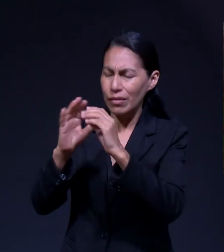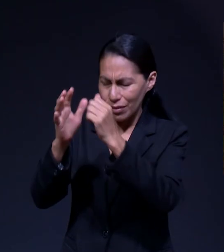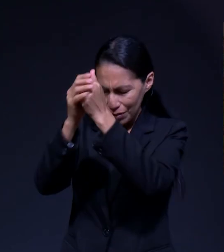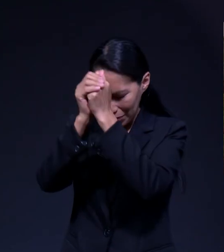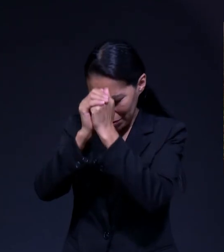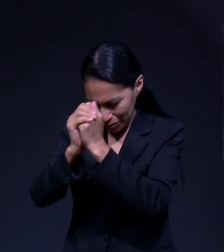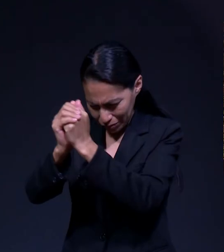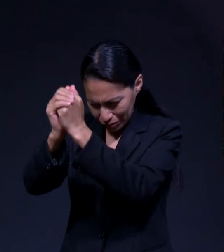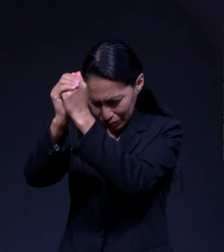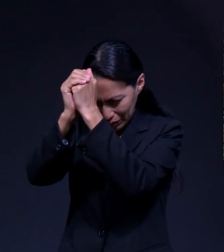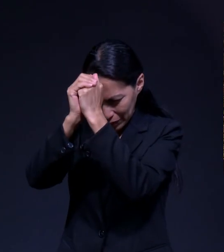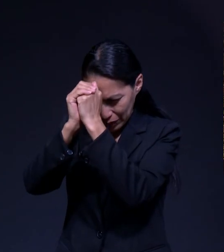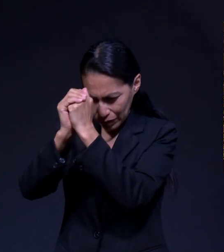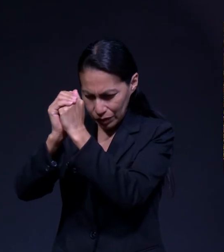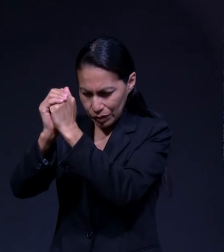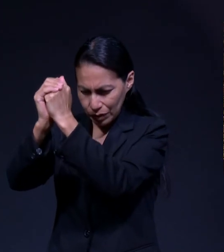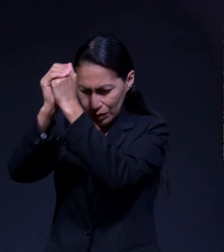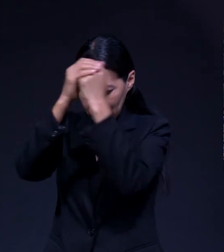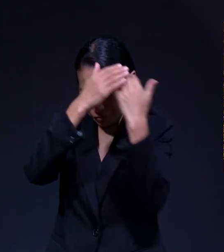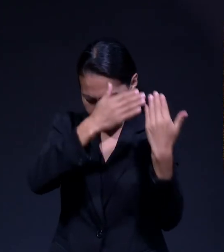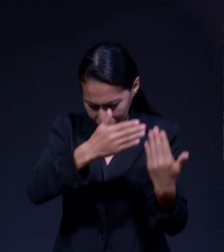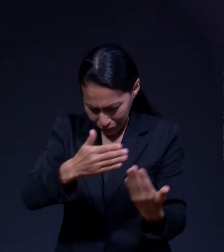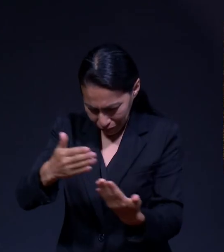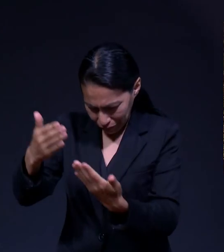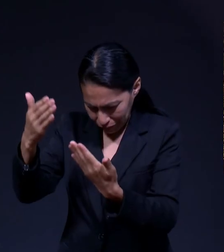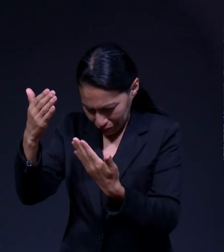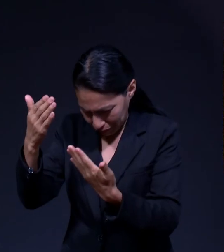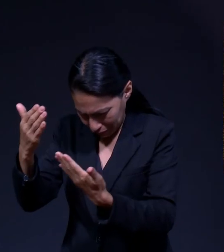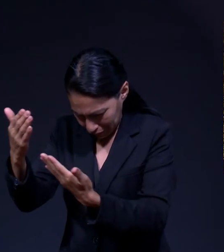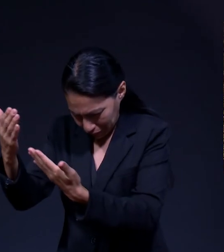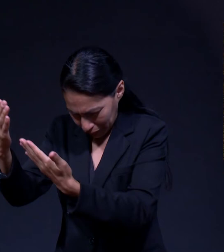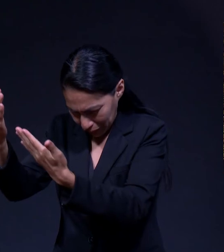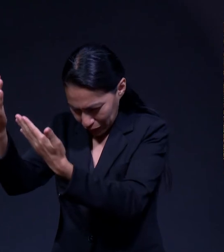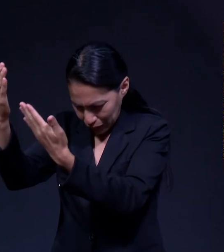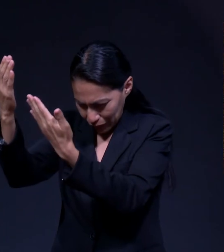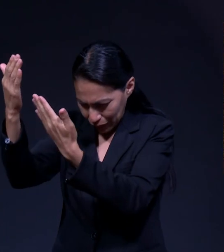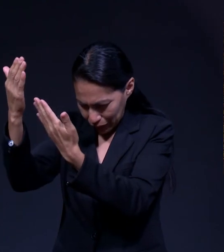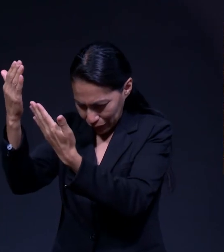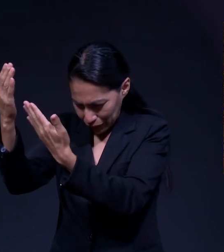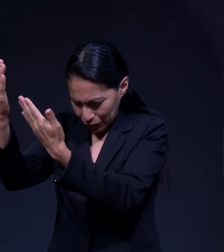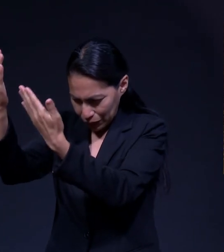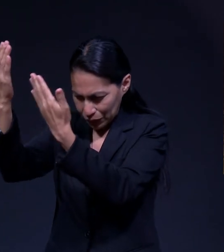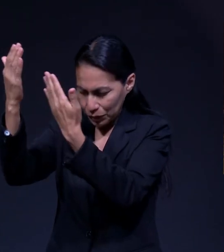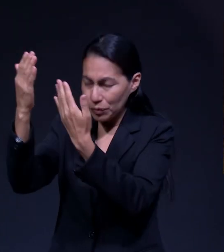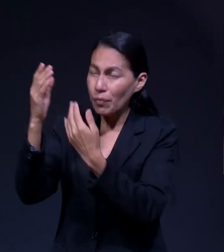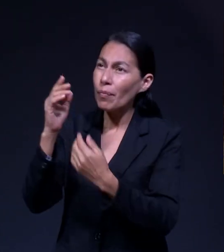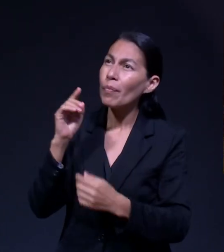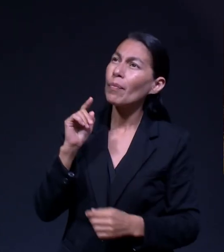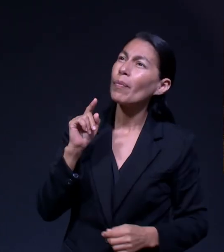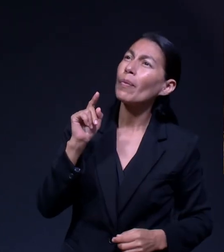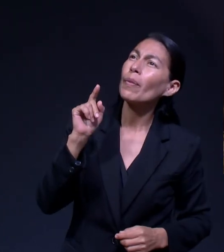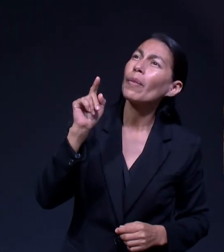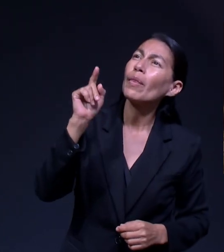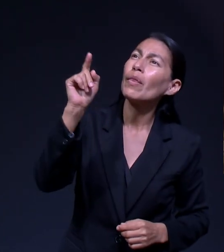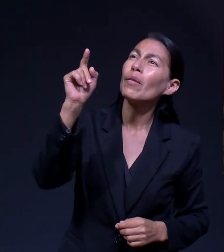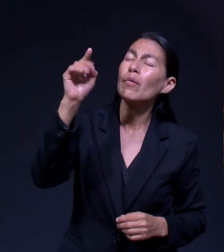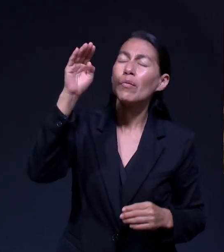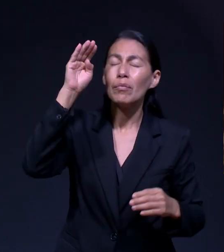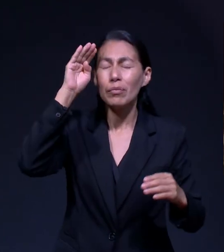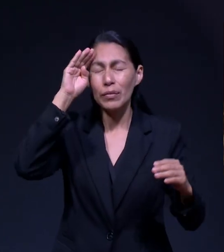Todo Mi Ser Lo Clama Con Preciosos Me Son